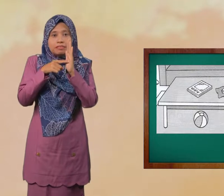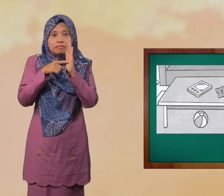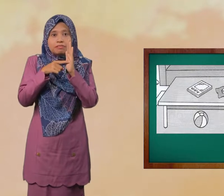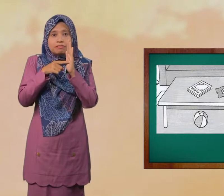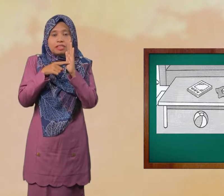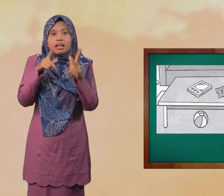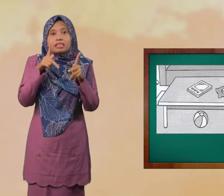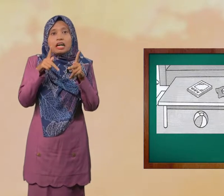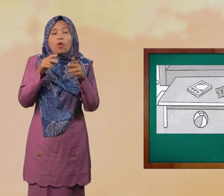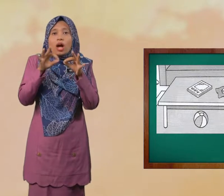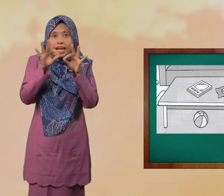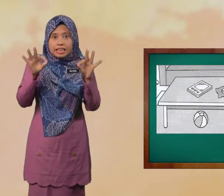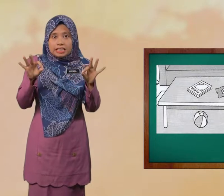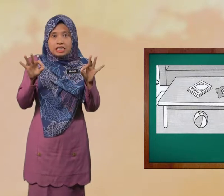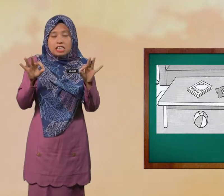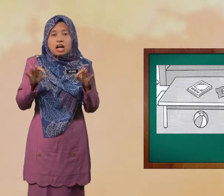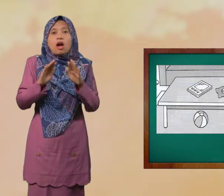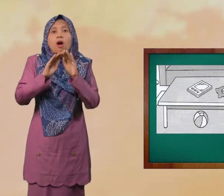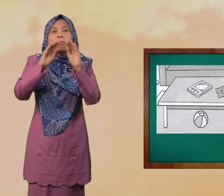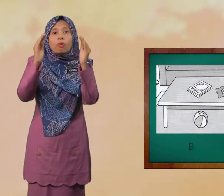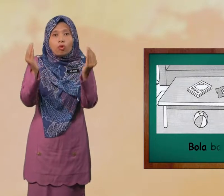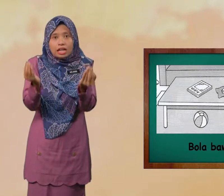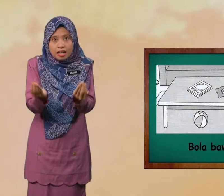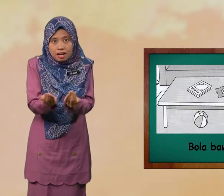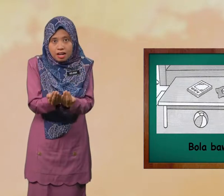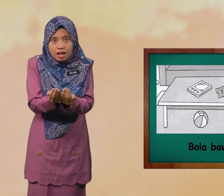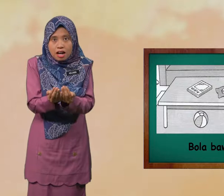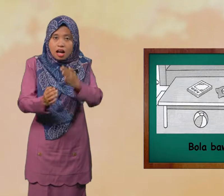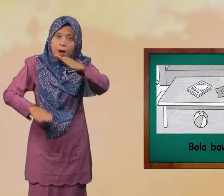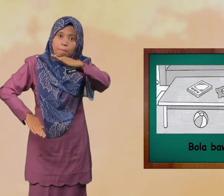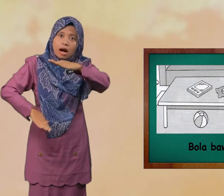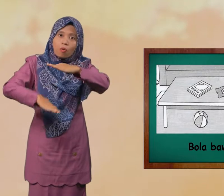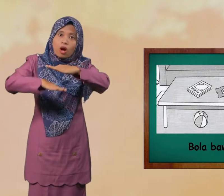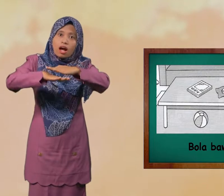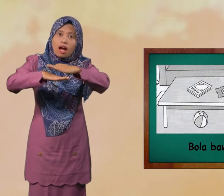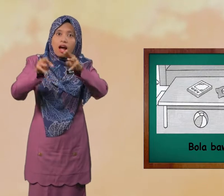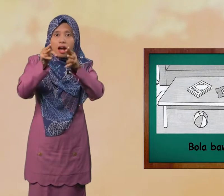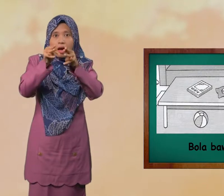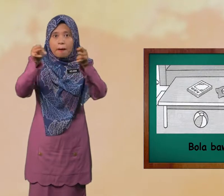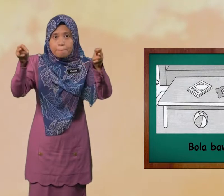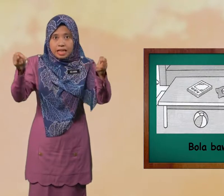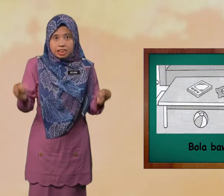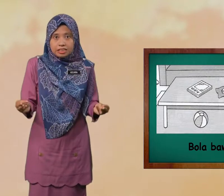Tau Ayatnya Bola Bawah Meja